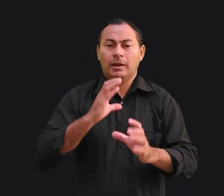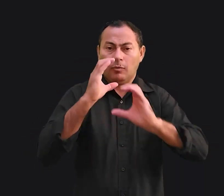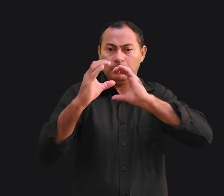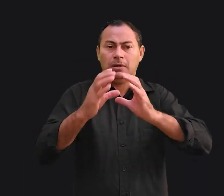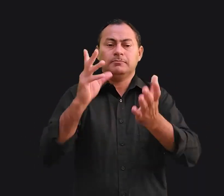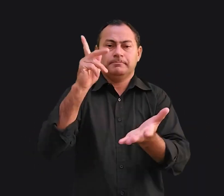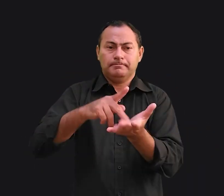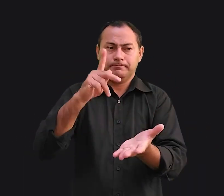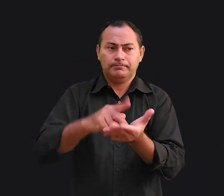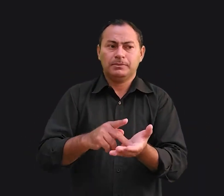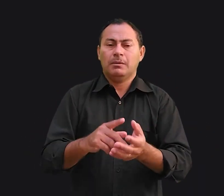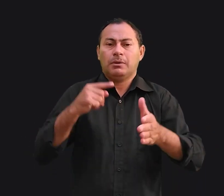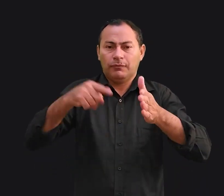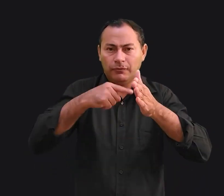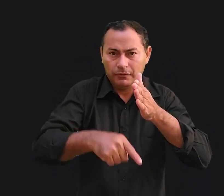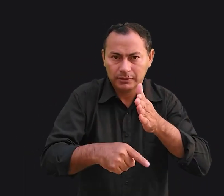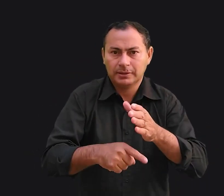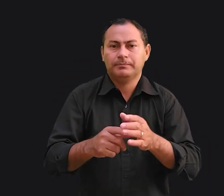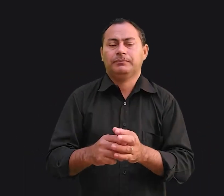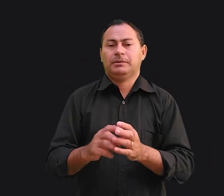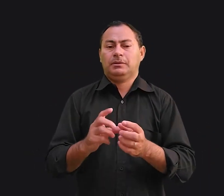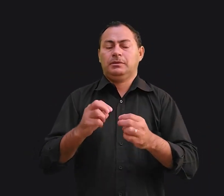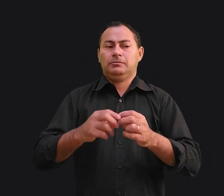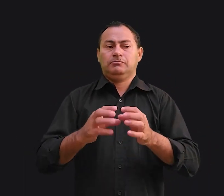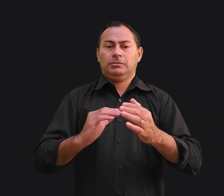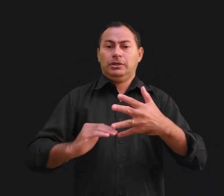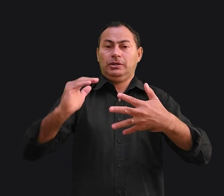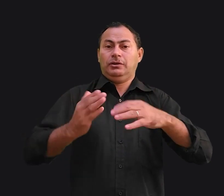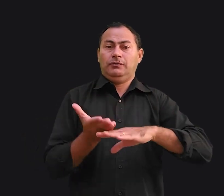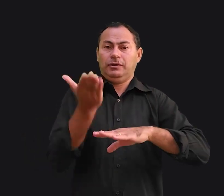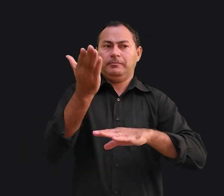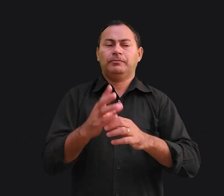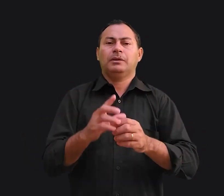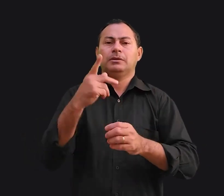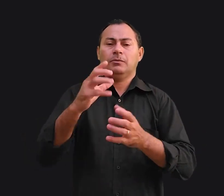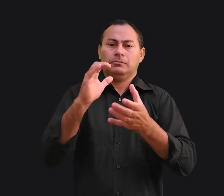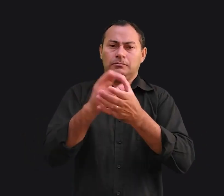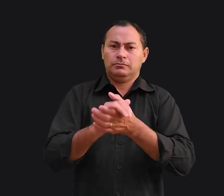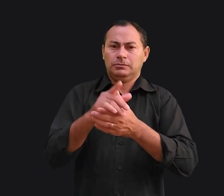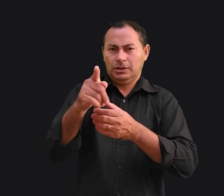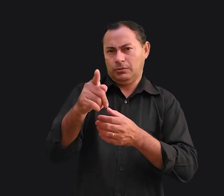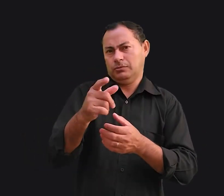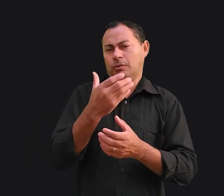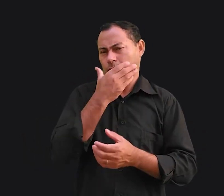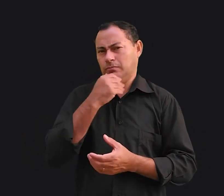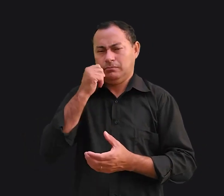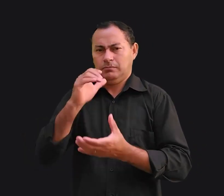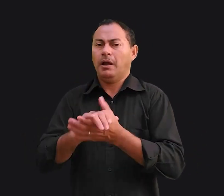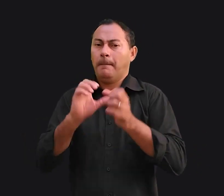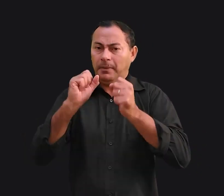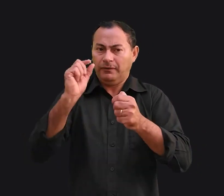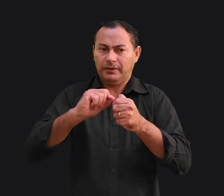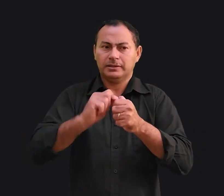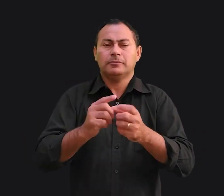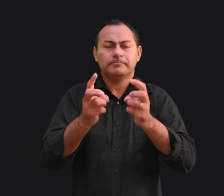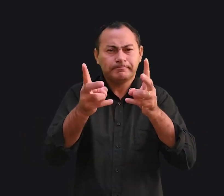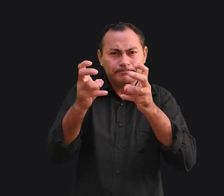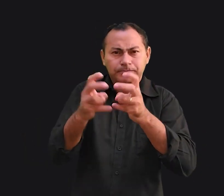comunicação verdadeira, profunda e de alto nível com seu parceiro. Acho que podíamos fazer a seguinte observação.